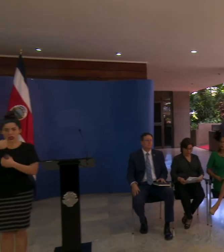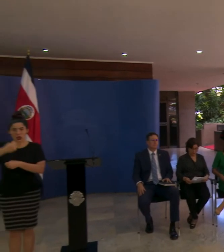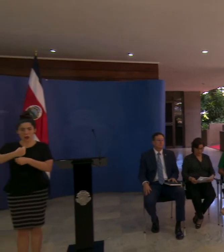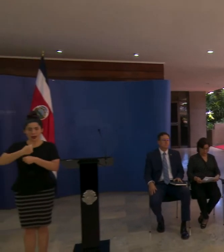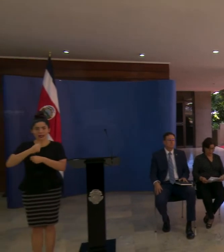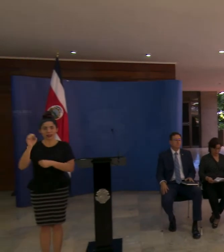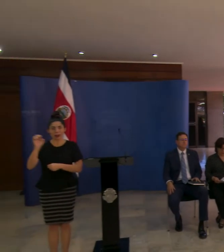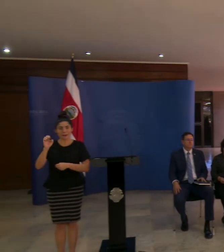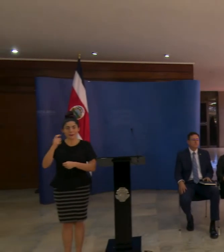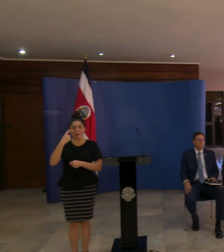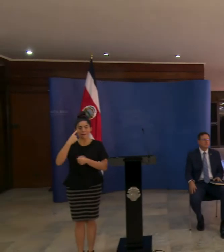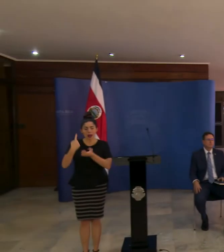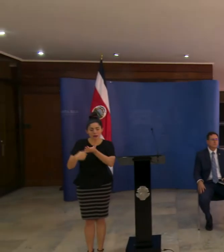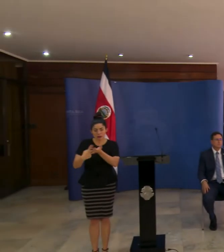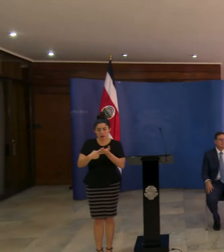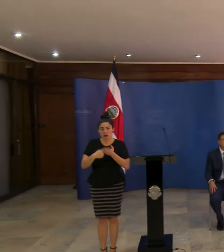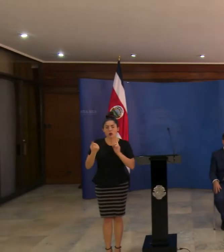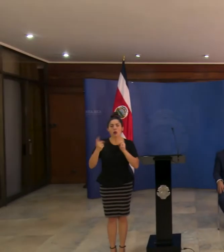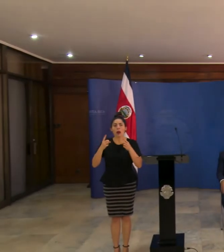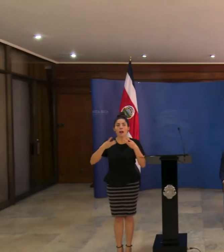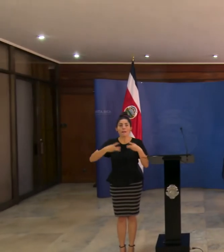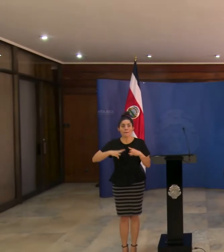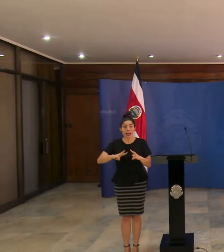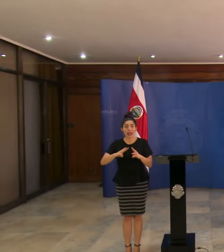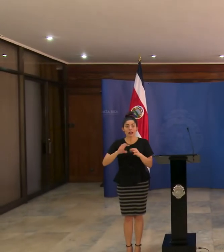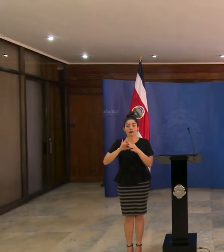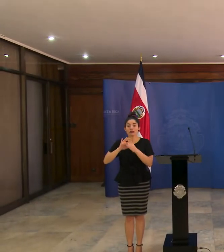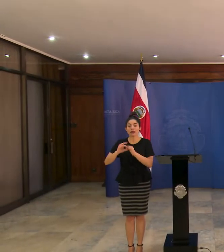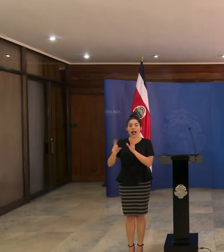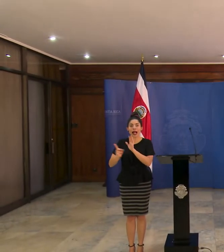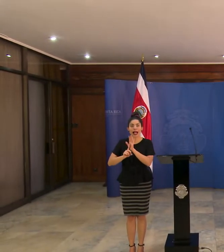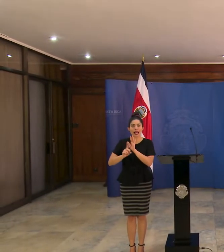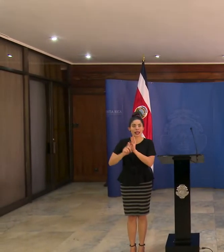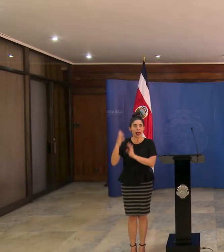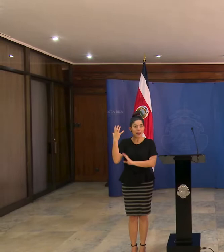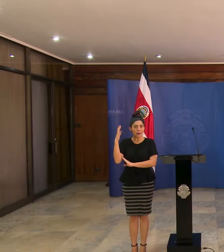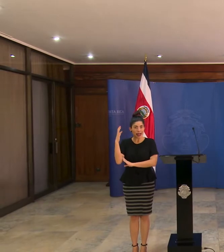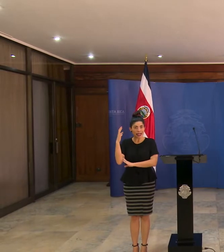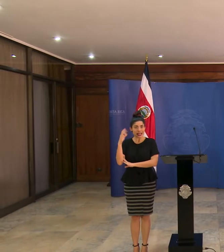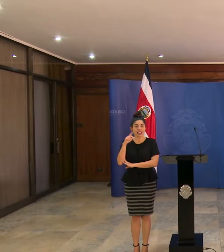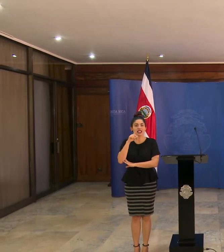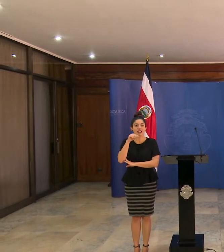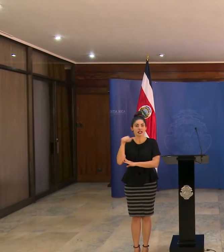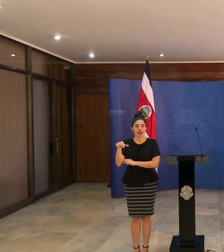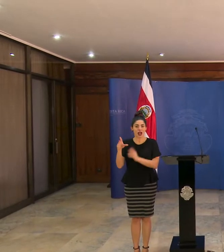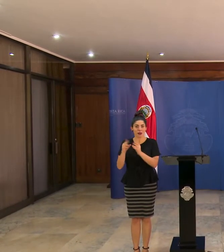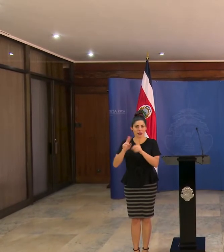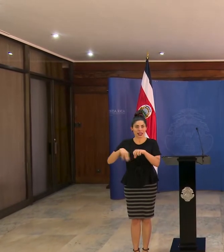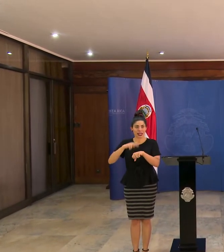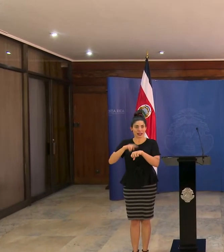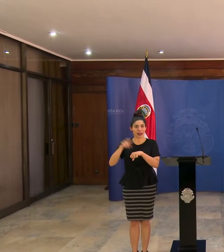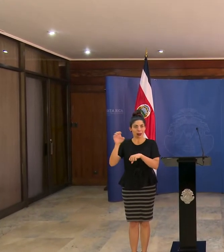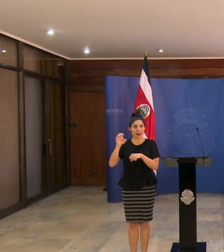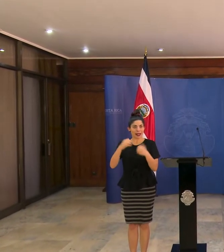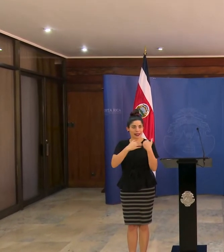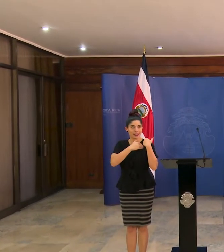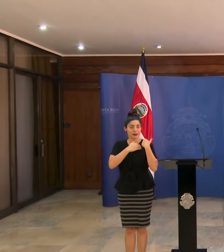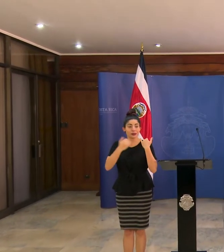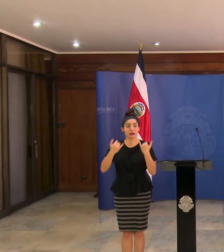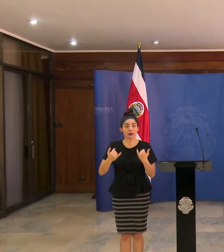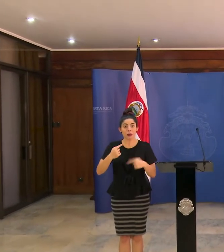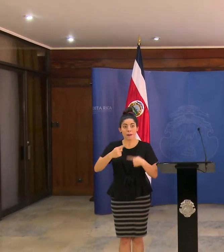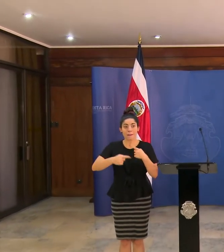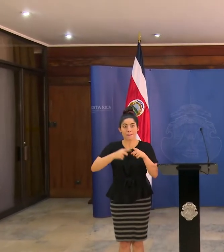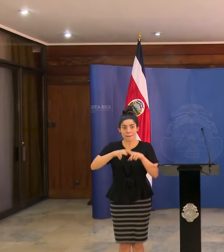para ver todas las medidas y a raíz de la alerta amarilla que emitió la Comisión Nacional de Emergencias. Entonces, vamos a